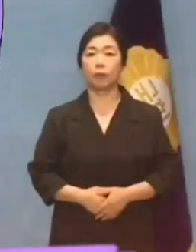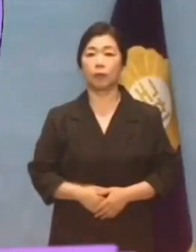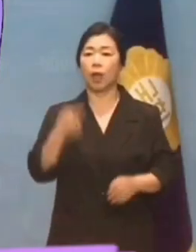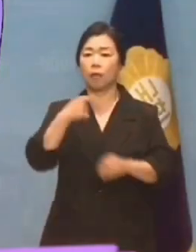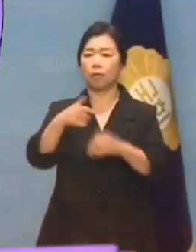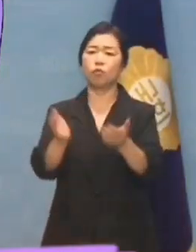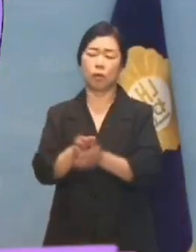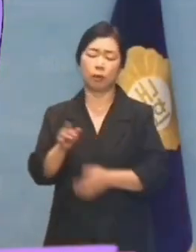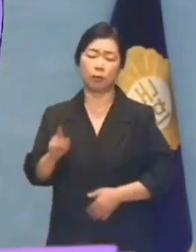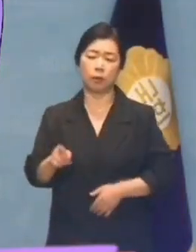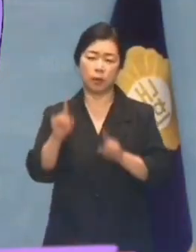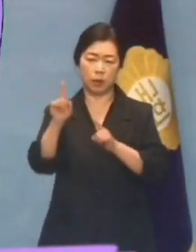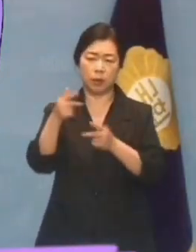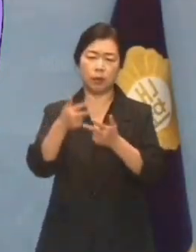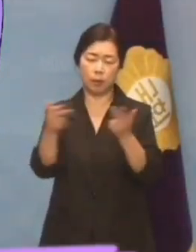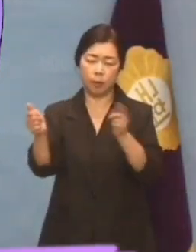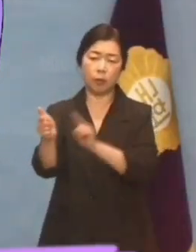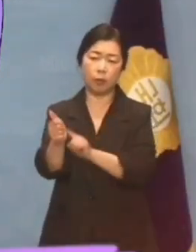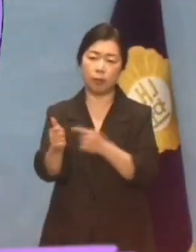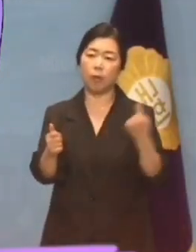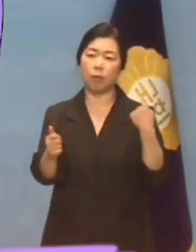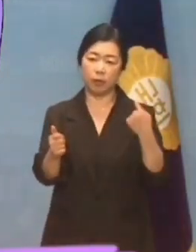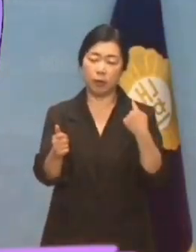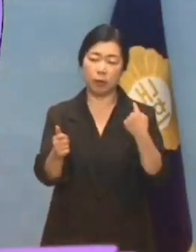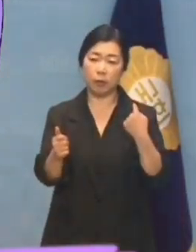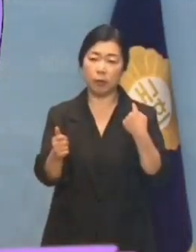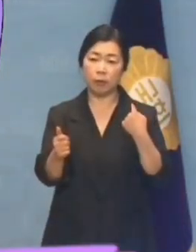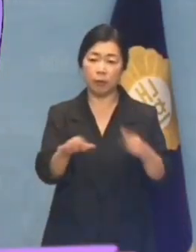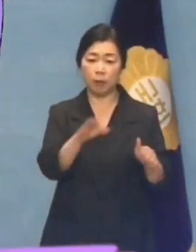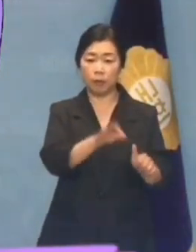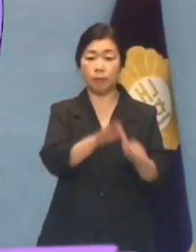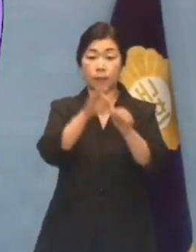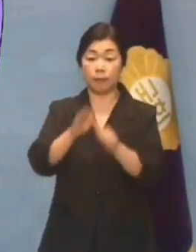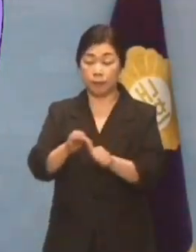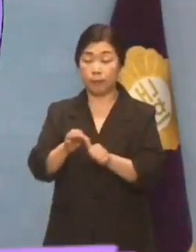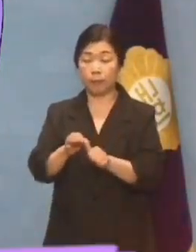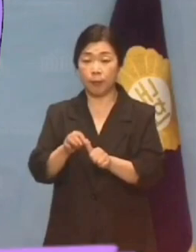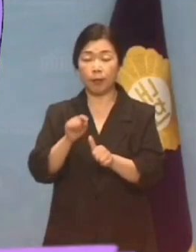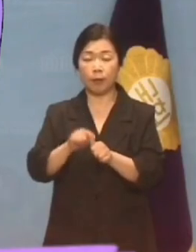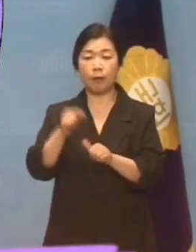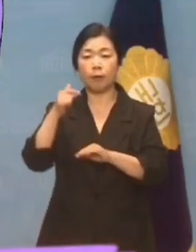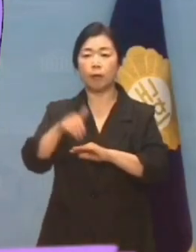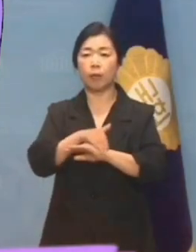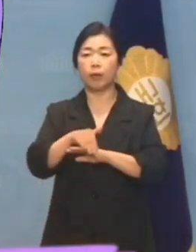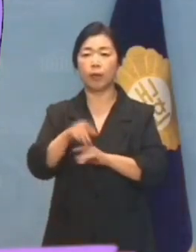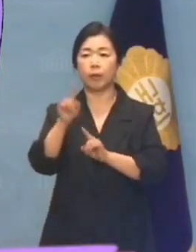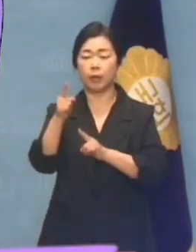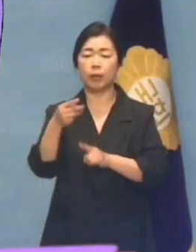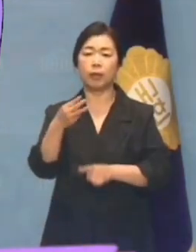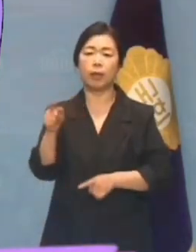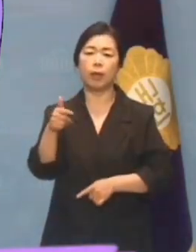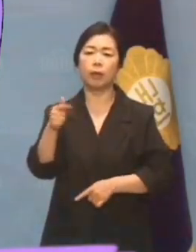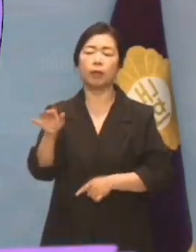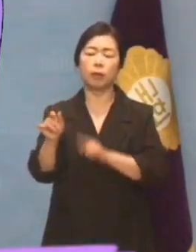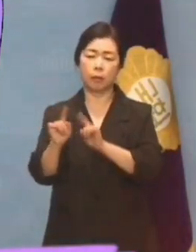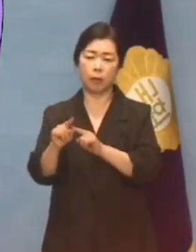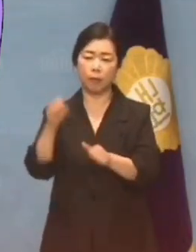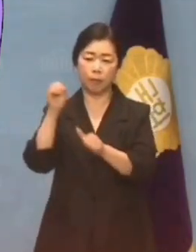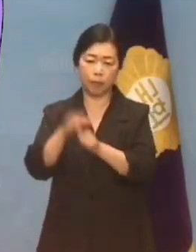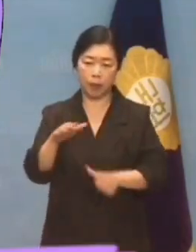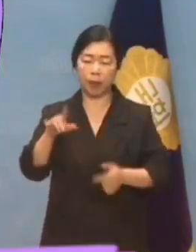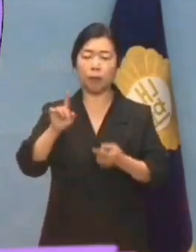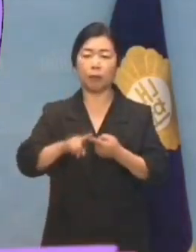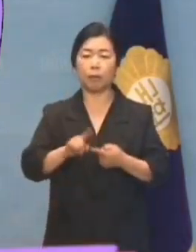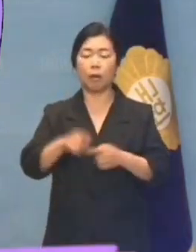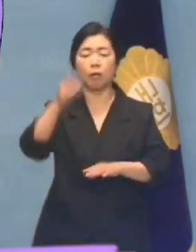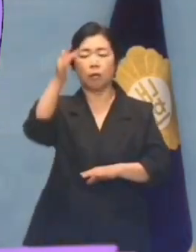더불어민주당 이재명 대표가 어제 자신의 영입 인사였던 이래경 전 혁신위원장의 낙마에 대해